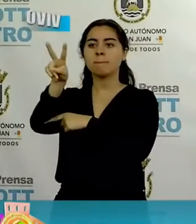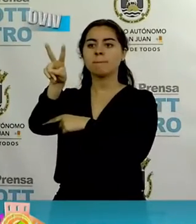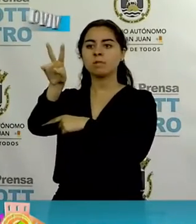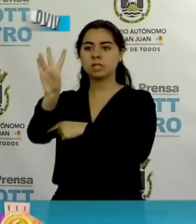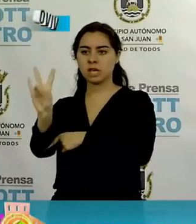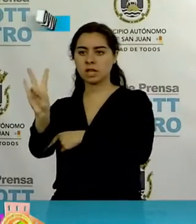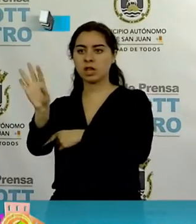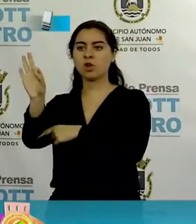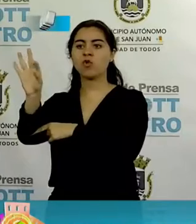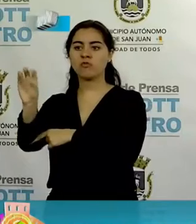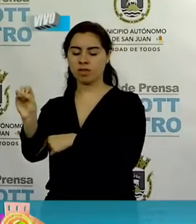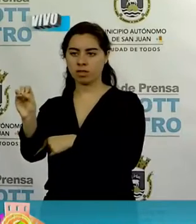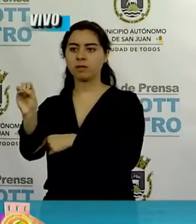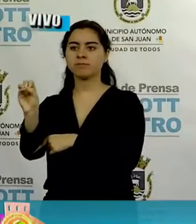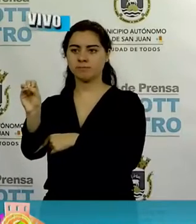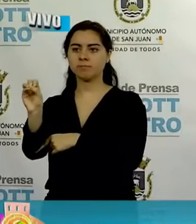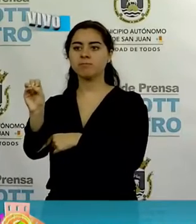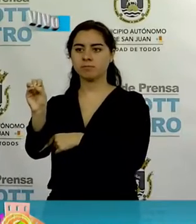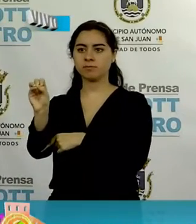751-2790.